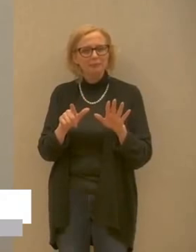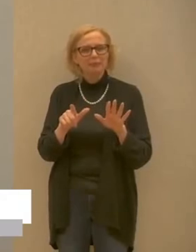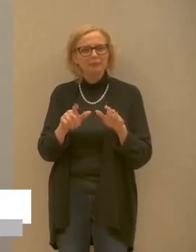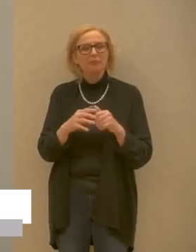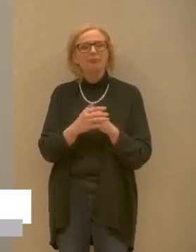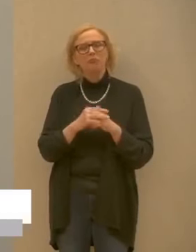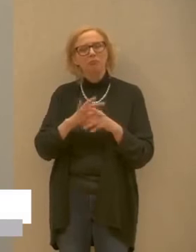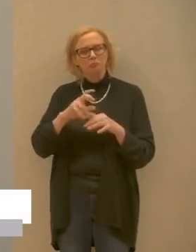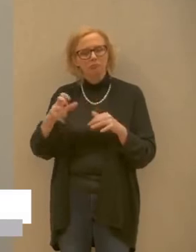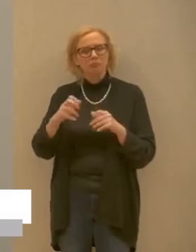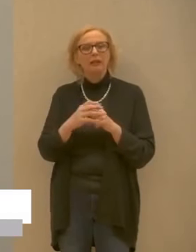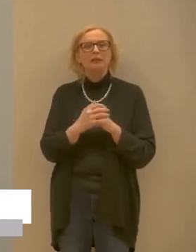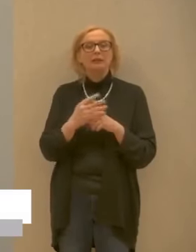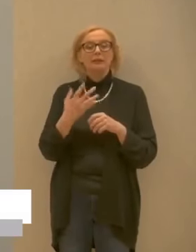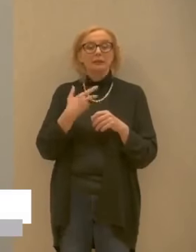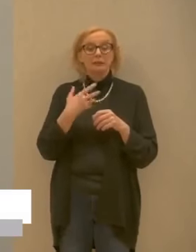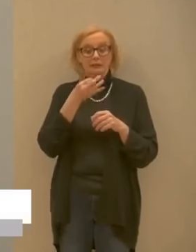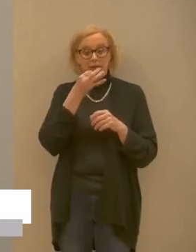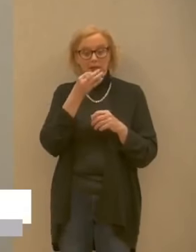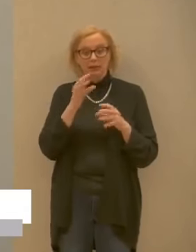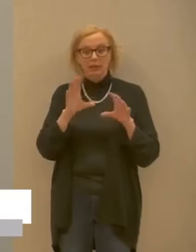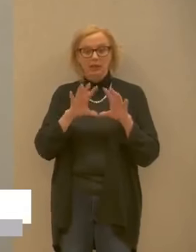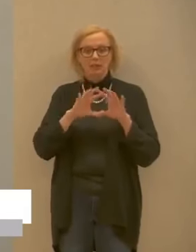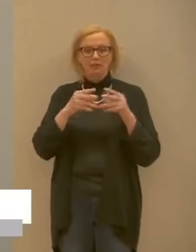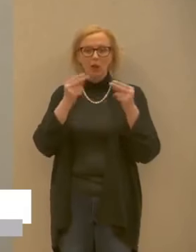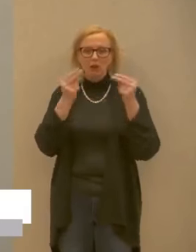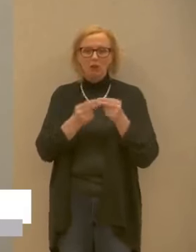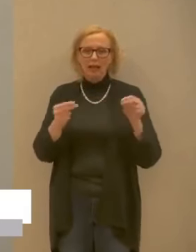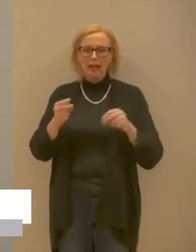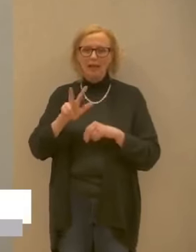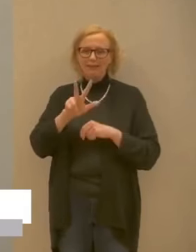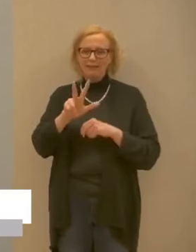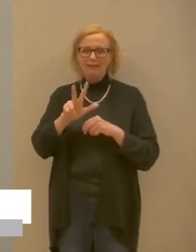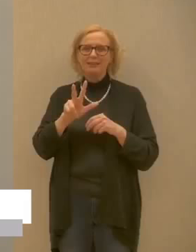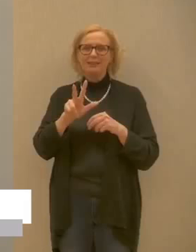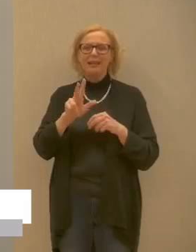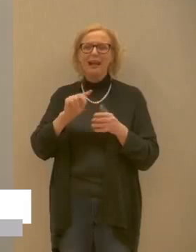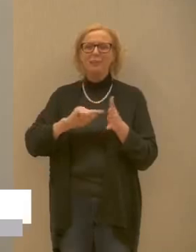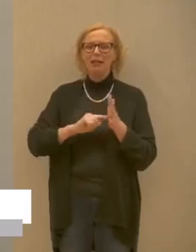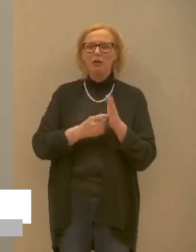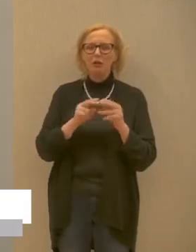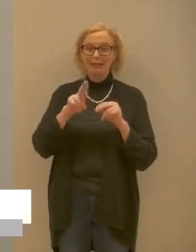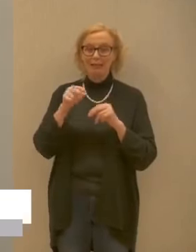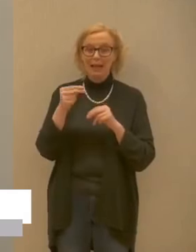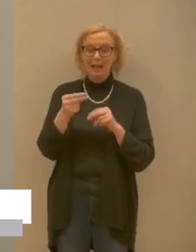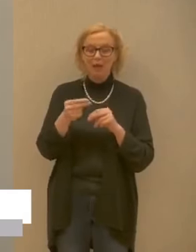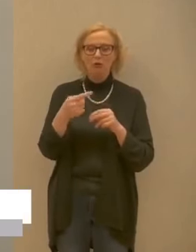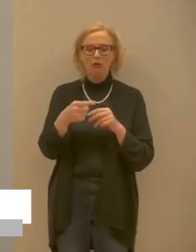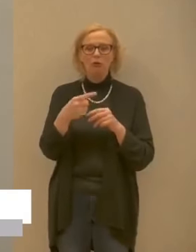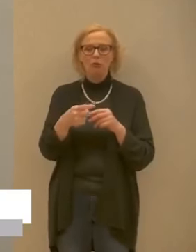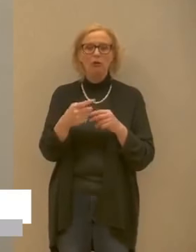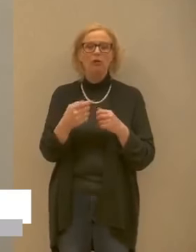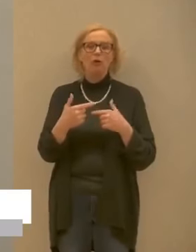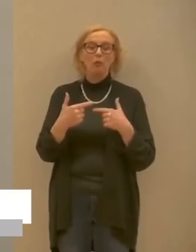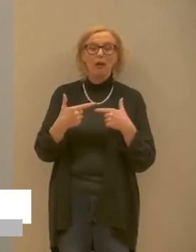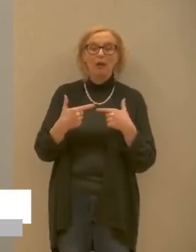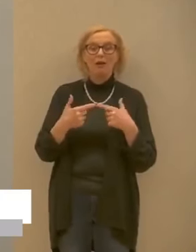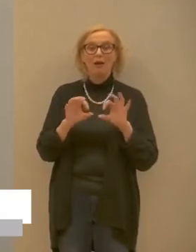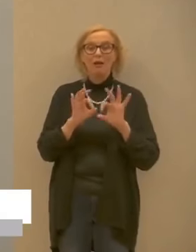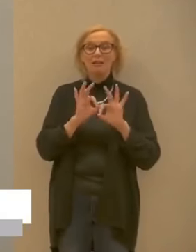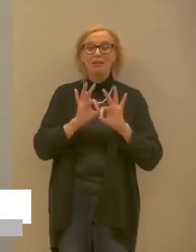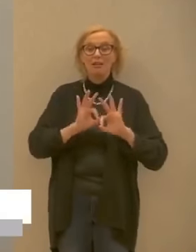complessivo di quasi 3 milioni di euro a potenziare tutta la nostra rete dell'offerta perché è